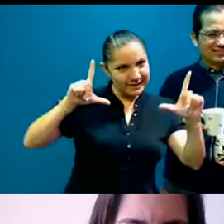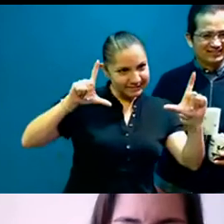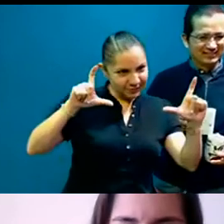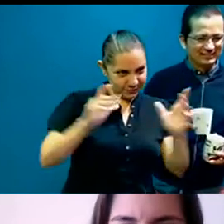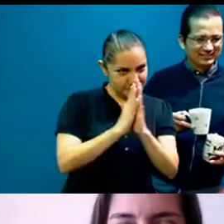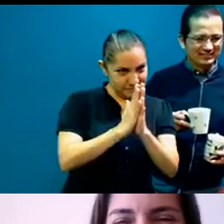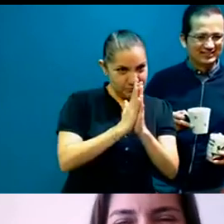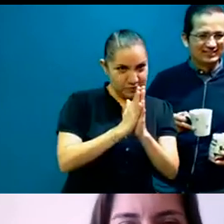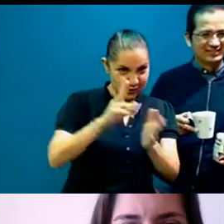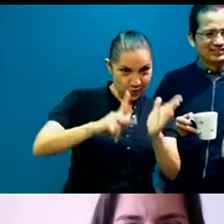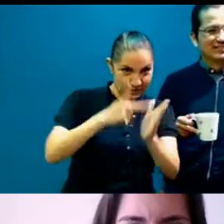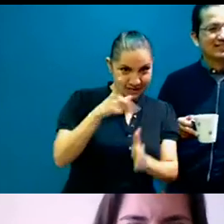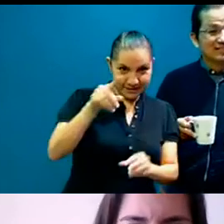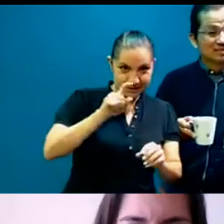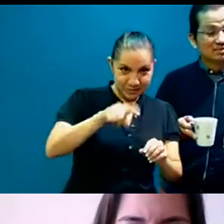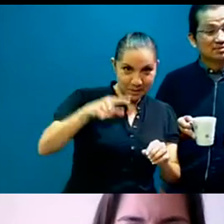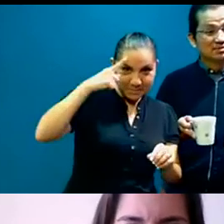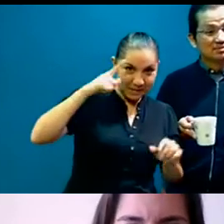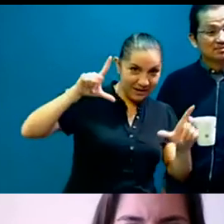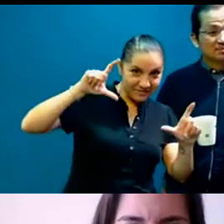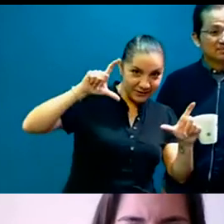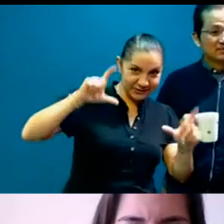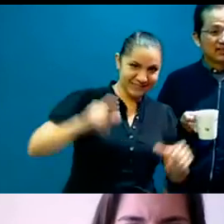por favor, todos nuevamente, asúmen la postura.